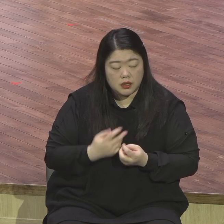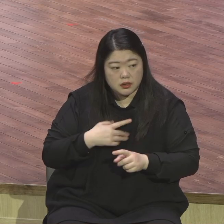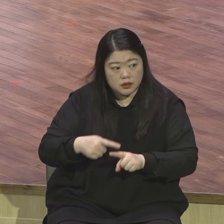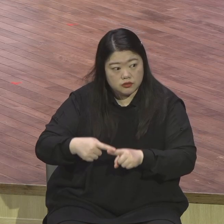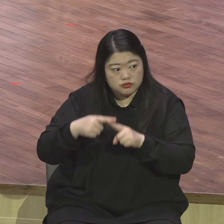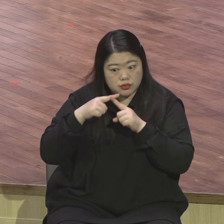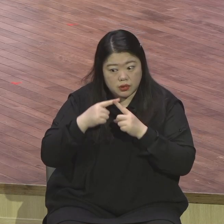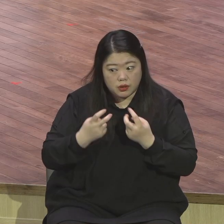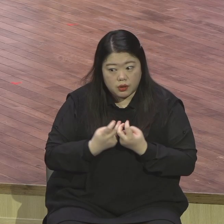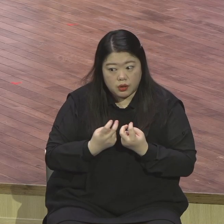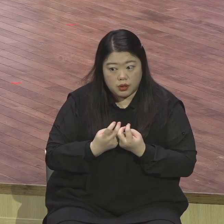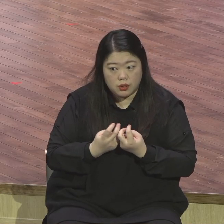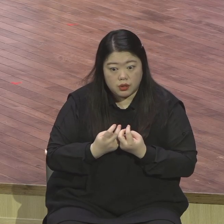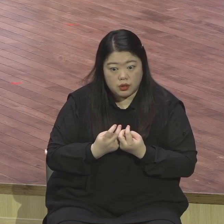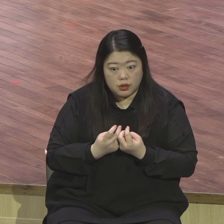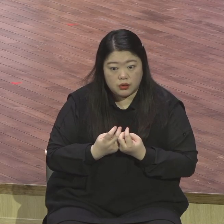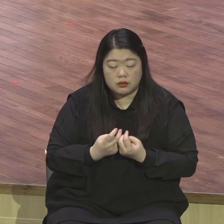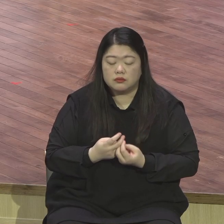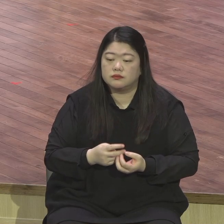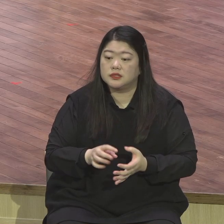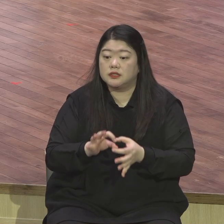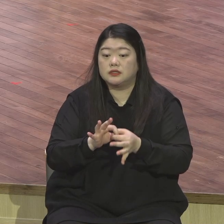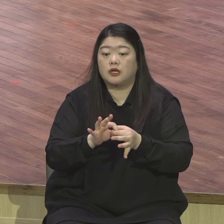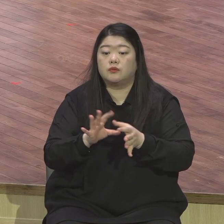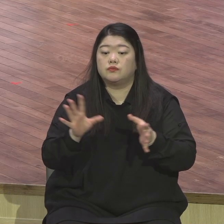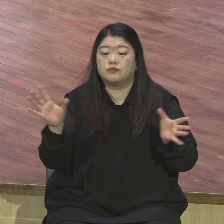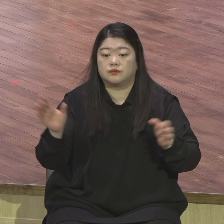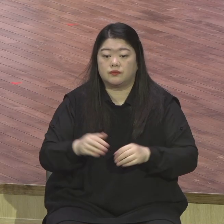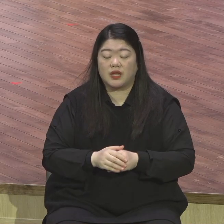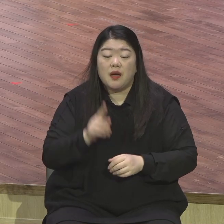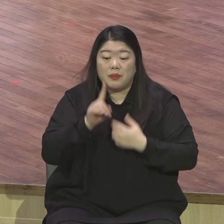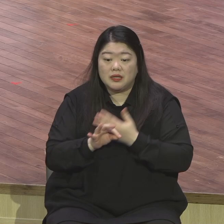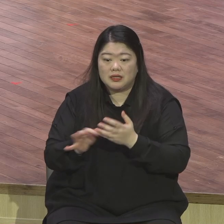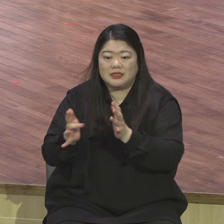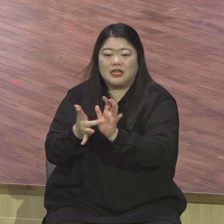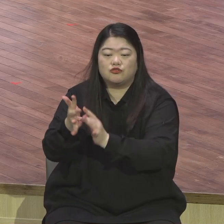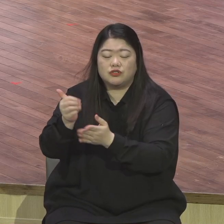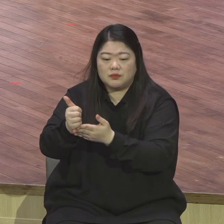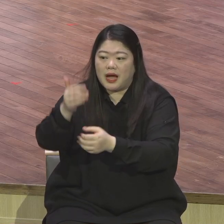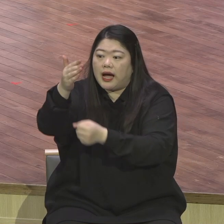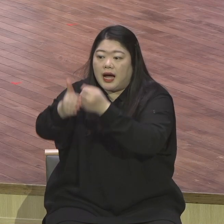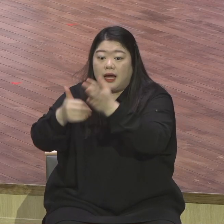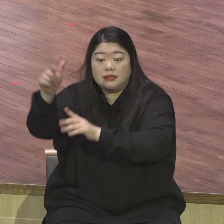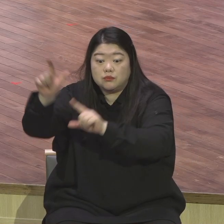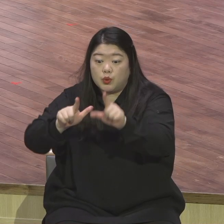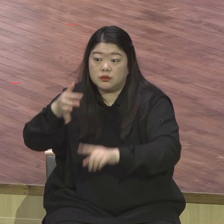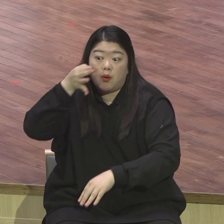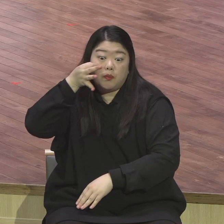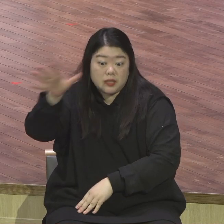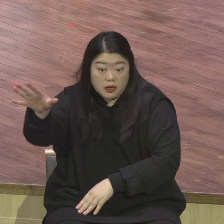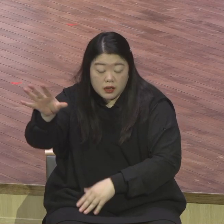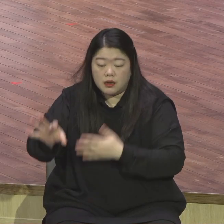꼬리 보고 말씀하세요 이런 걸 봐야 힘을 얻고 어떤 노래와도 이게 나가지 않겠냐는 얘기예요